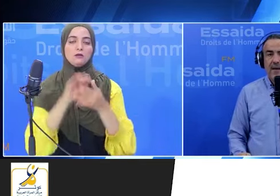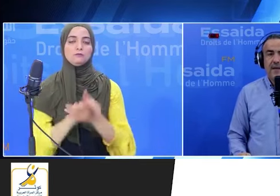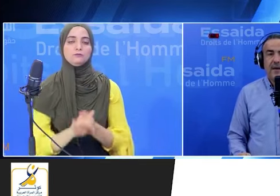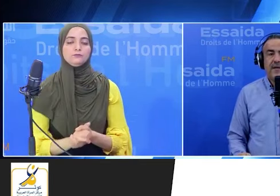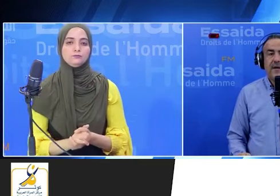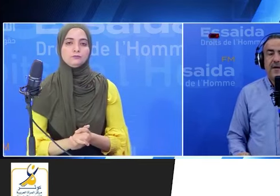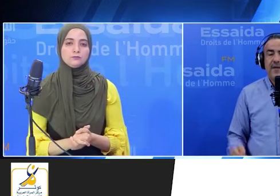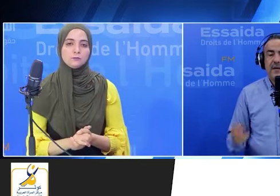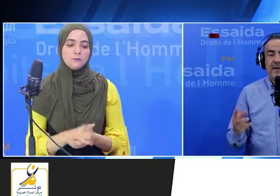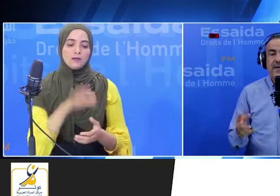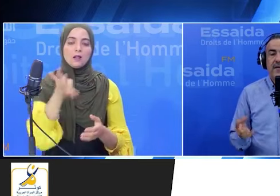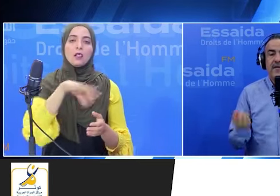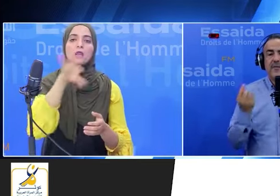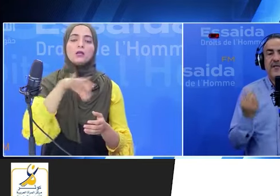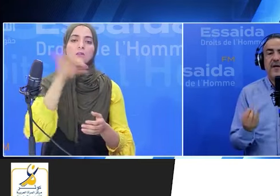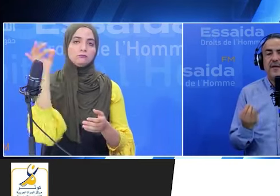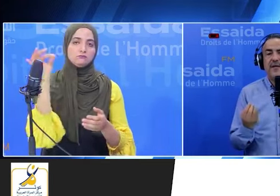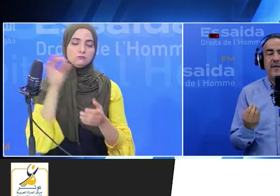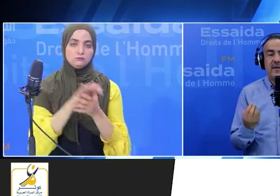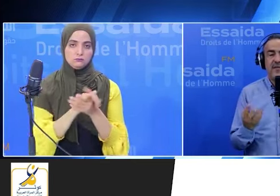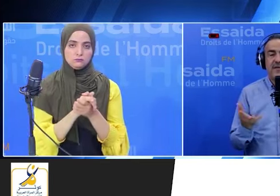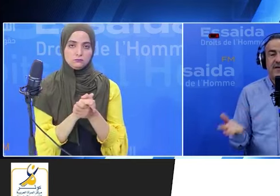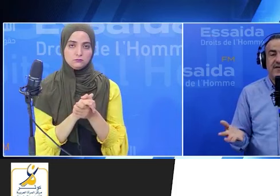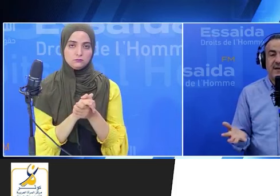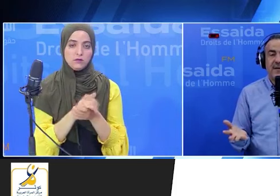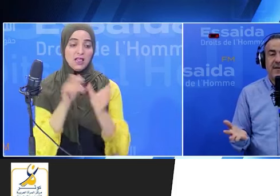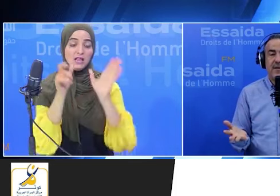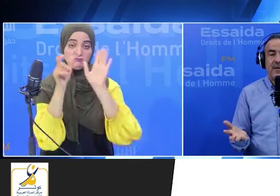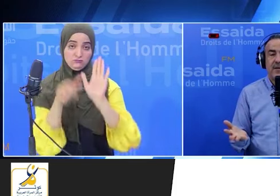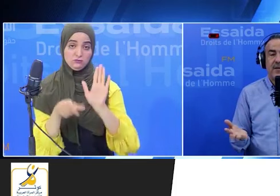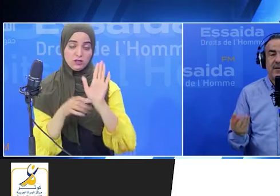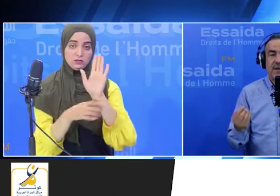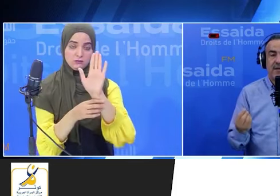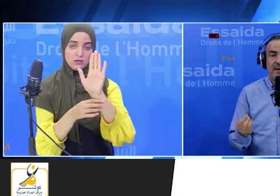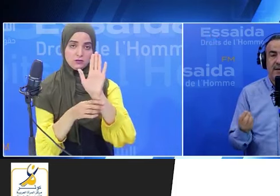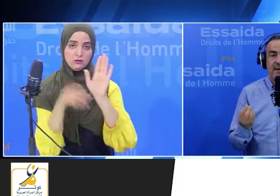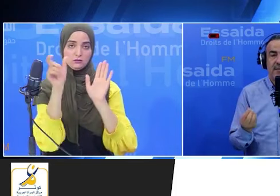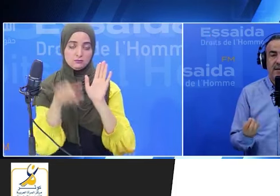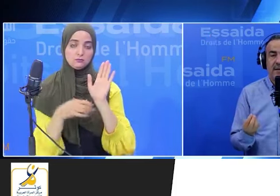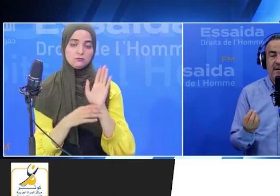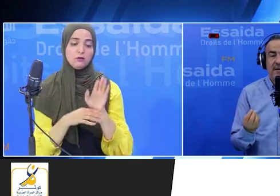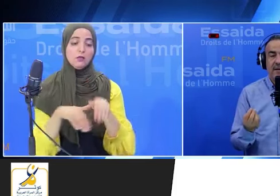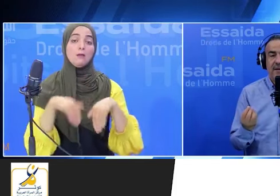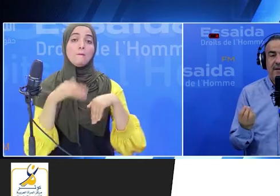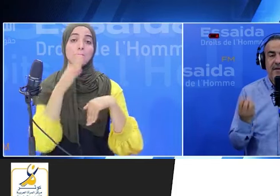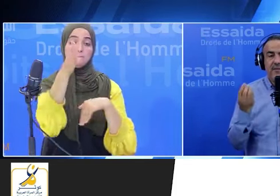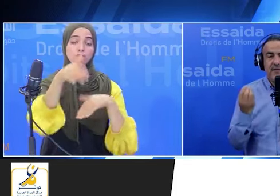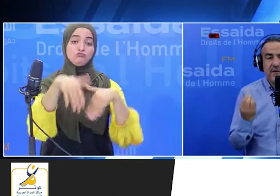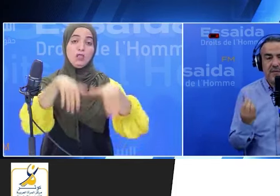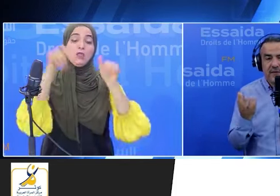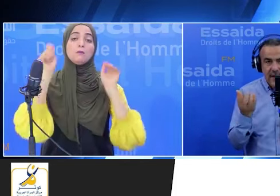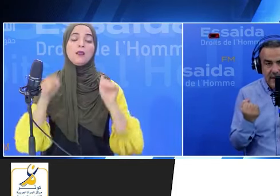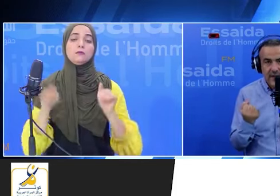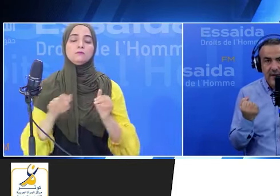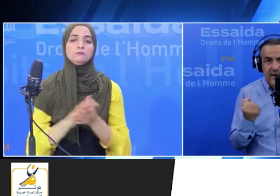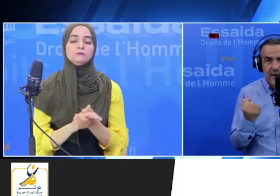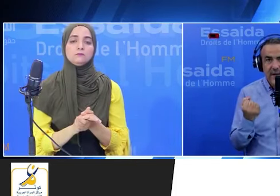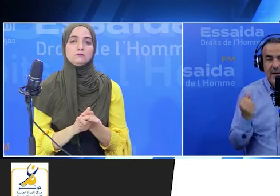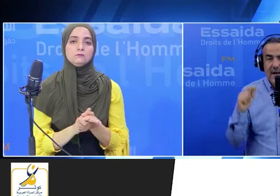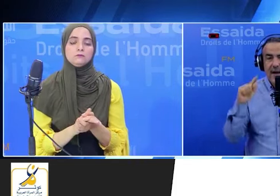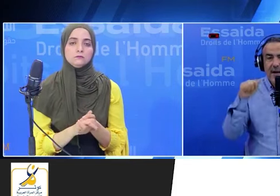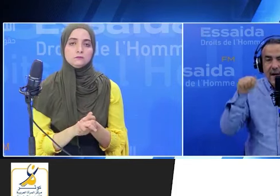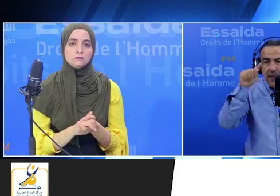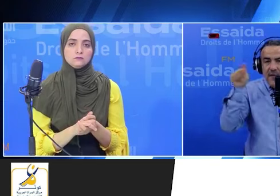الاختيار هذي يزم السيد اللي مشي ترشح ويتعدل البرلمان يزمو جيه بيتحصل